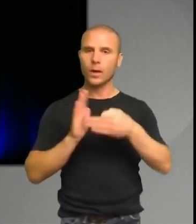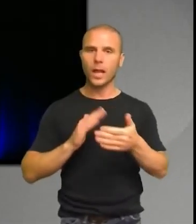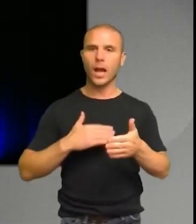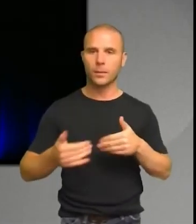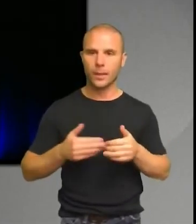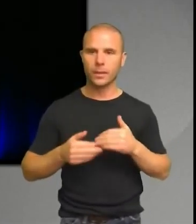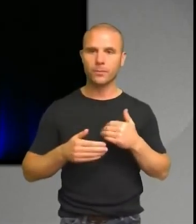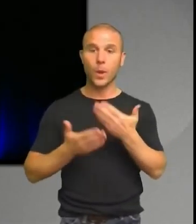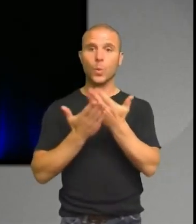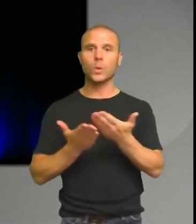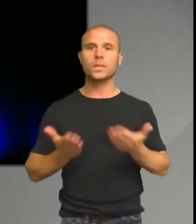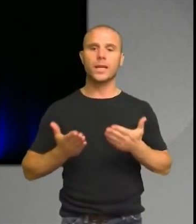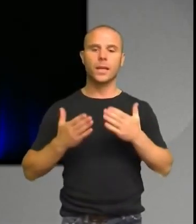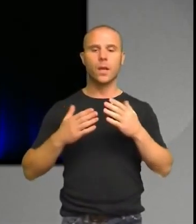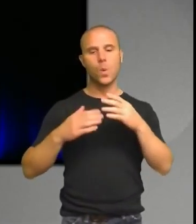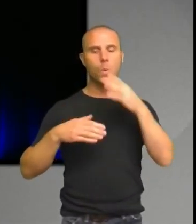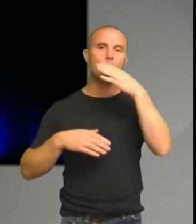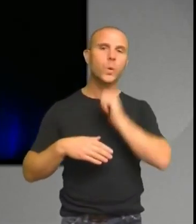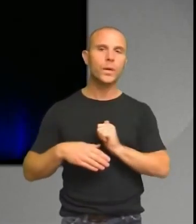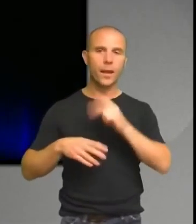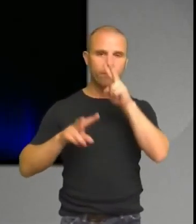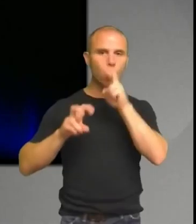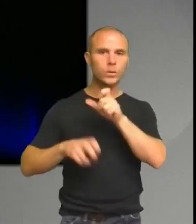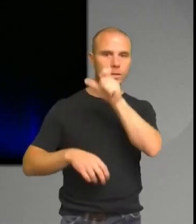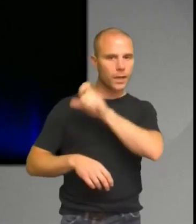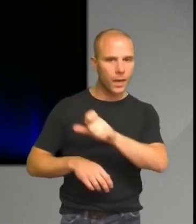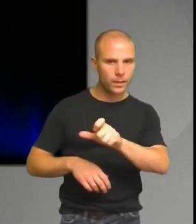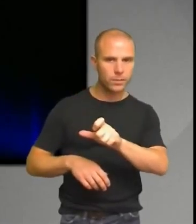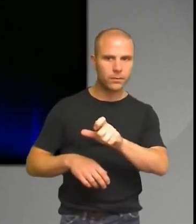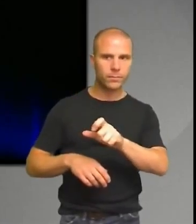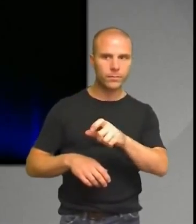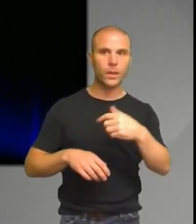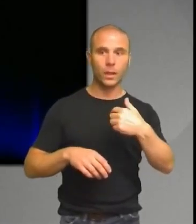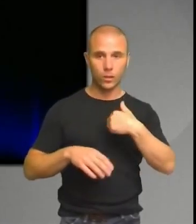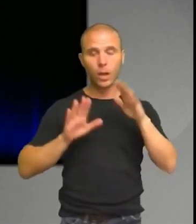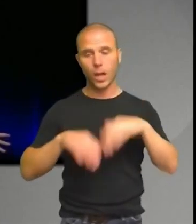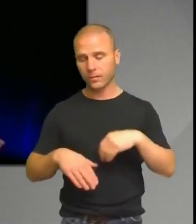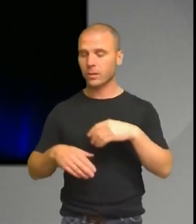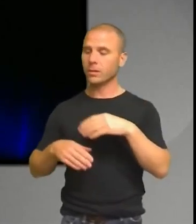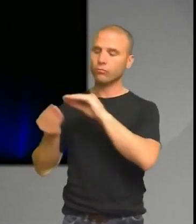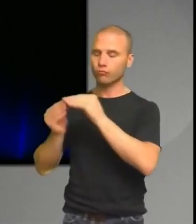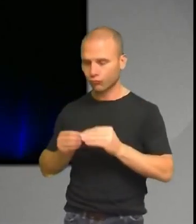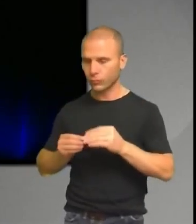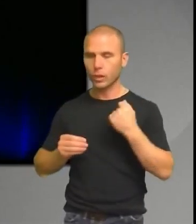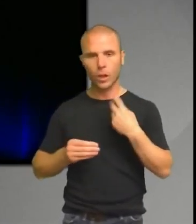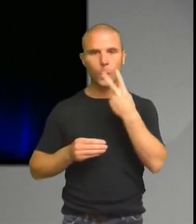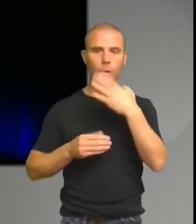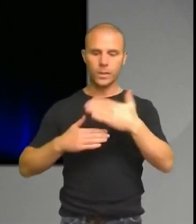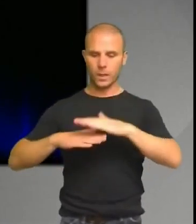unga forskare. Där man kan ställa upp med sitt projektarbete som är gjort inom naturvetenskap eller teknik. Man får en monter. Man får projektarbete bedömt av en